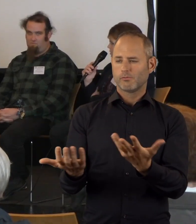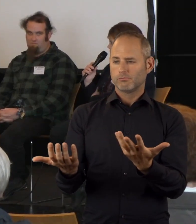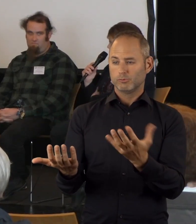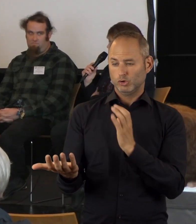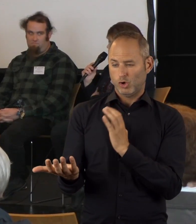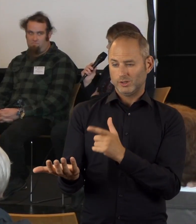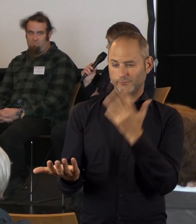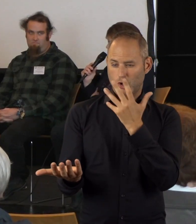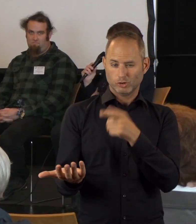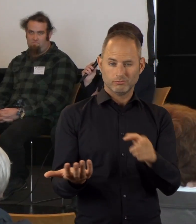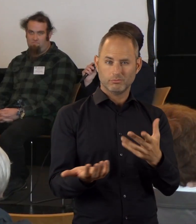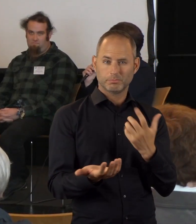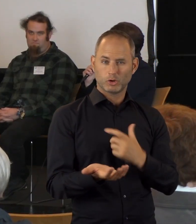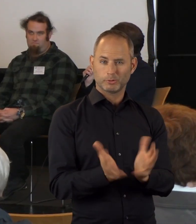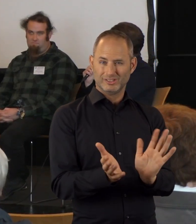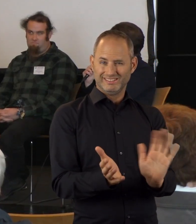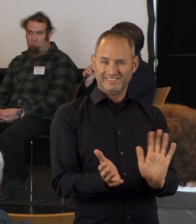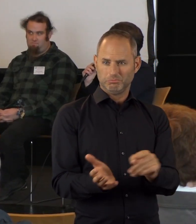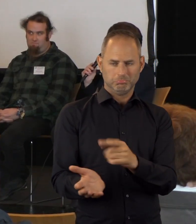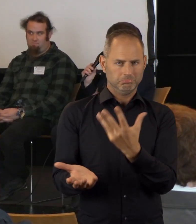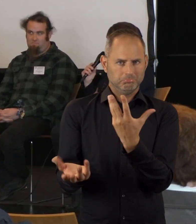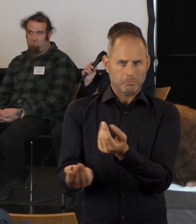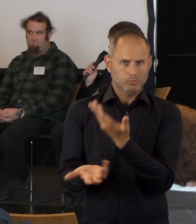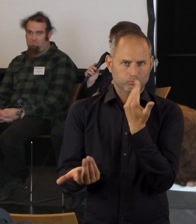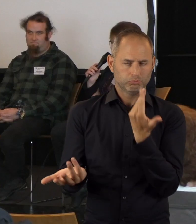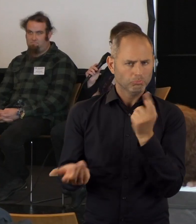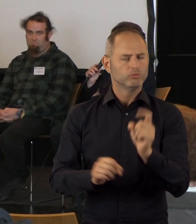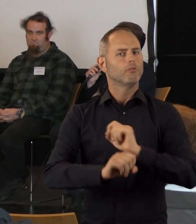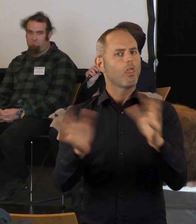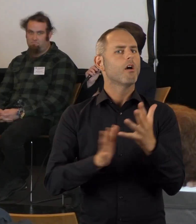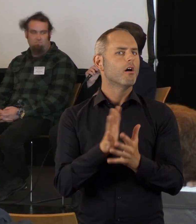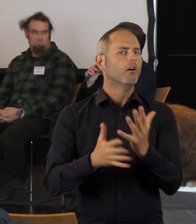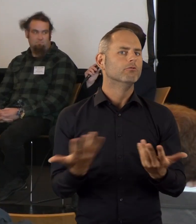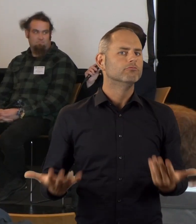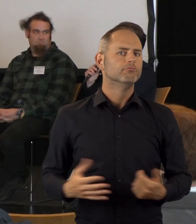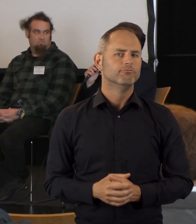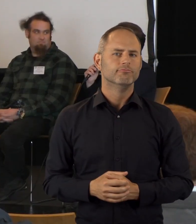Und diese Chance hätte sie nicht gehabt, wenn wir jetzt nicht das persönliche Budget hätten. Das muss man ganz klar so sagen.